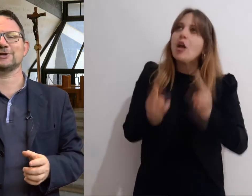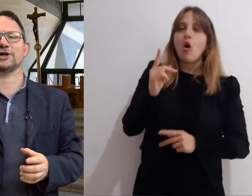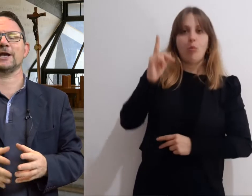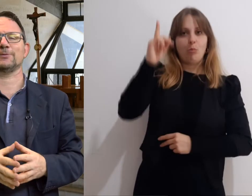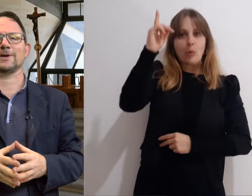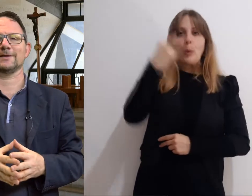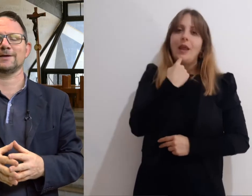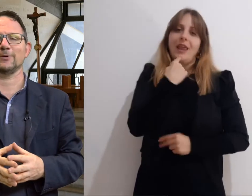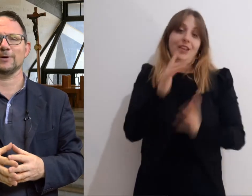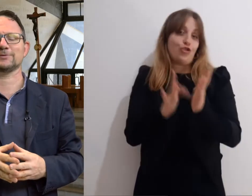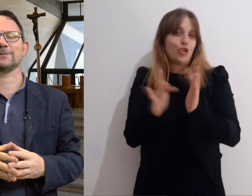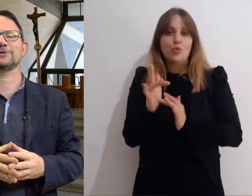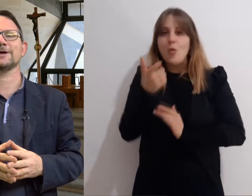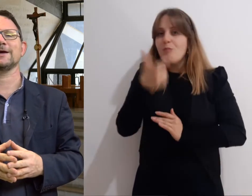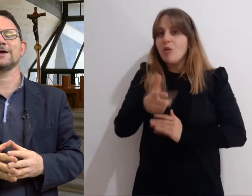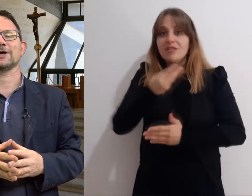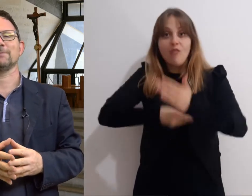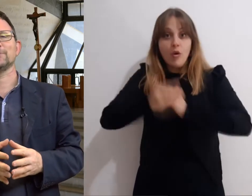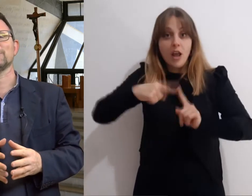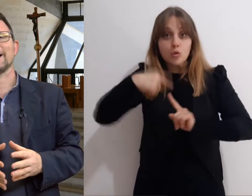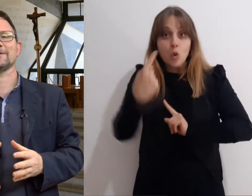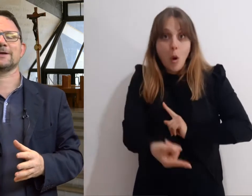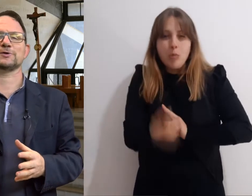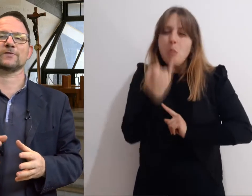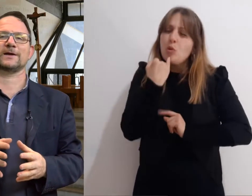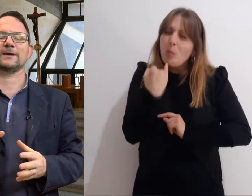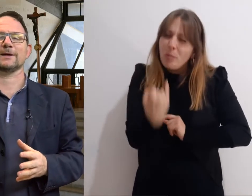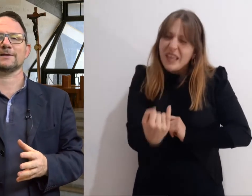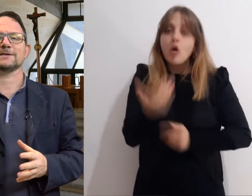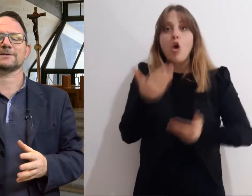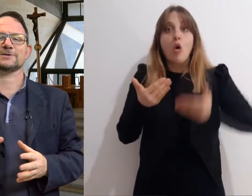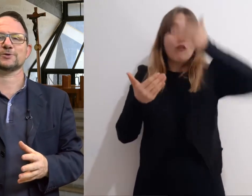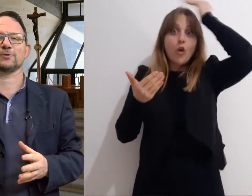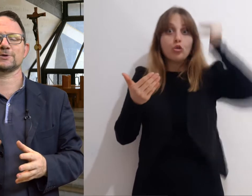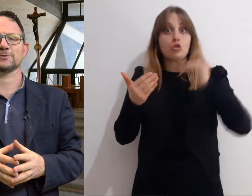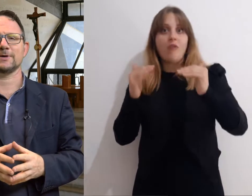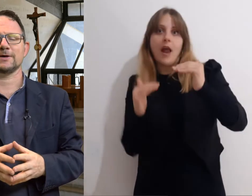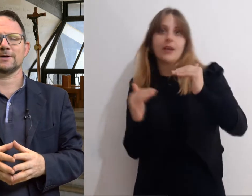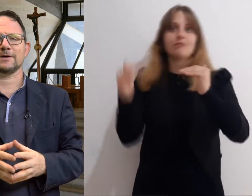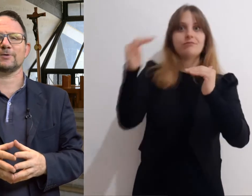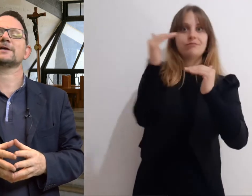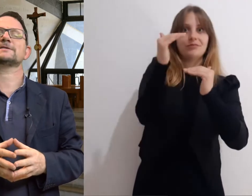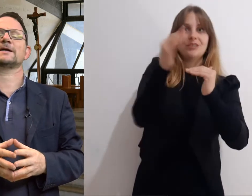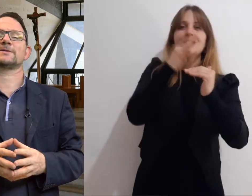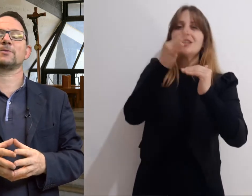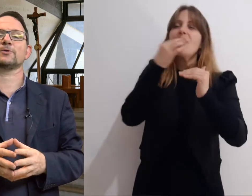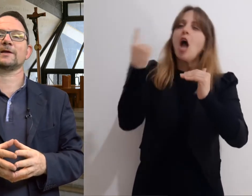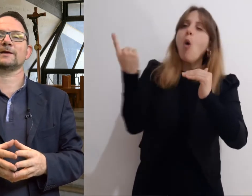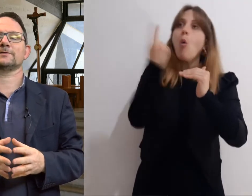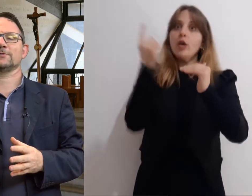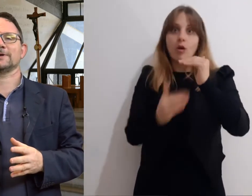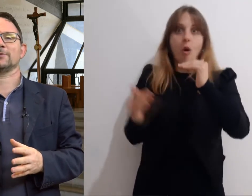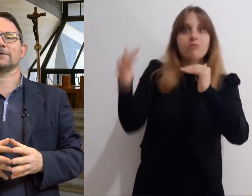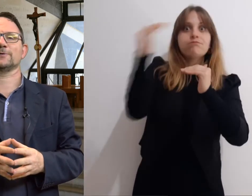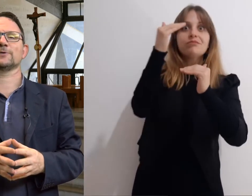regno dei cieli È più grande di lui Potremmo dire Che è più grande di Giovanni il Battista C'è solo Gesù Noi cristiani siamo molto